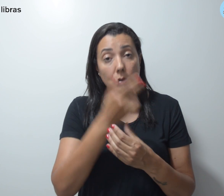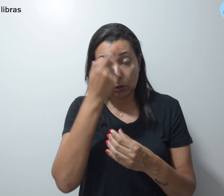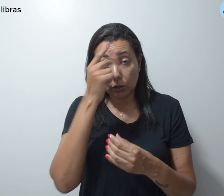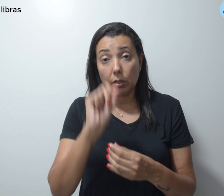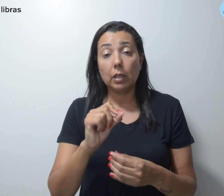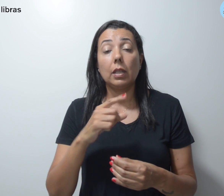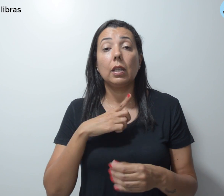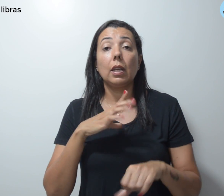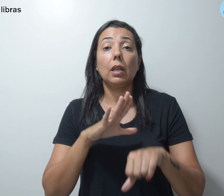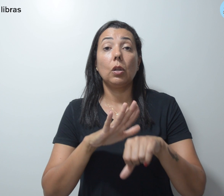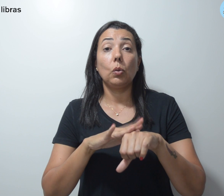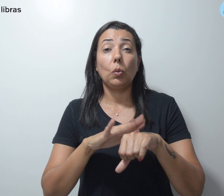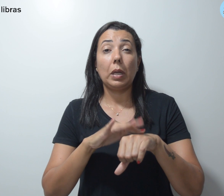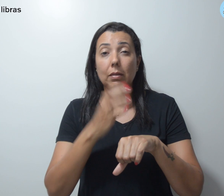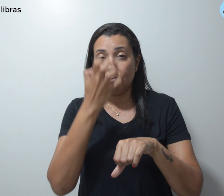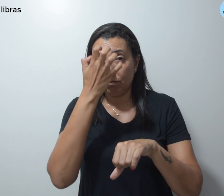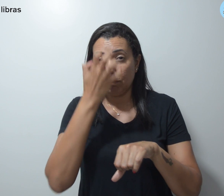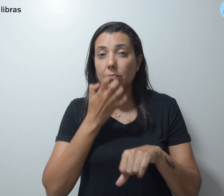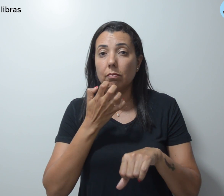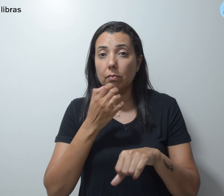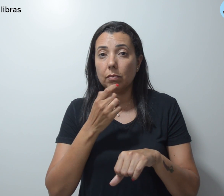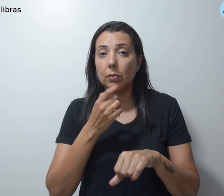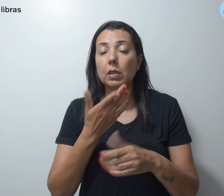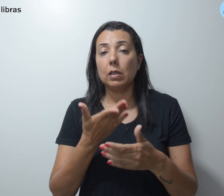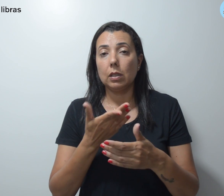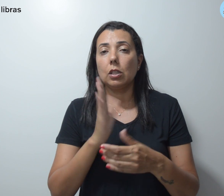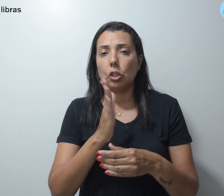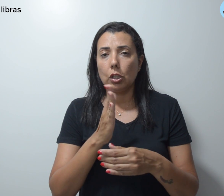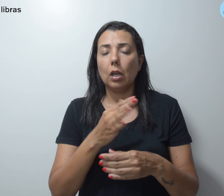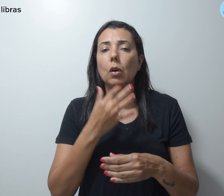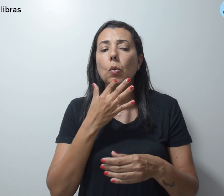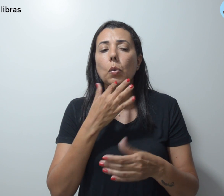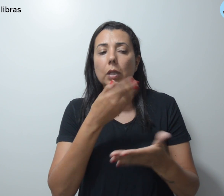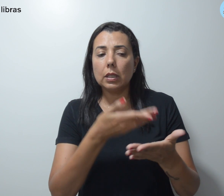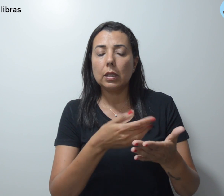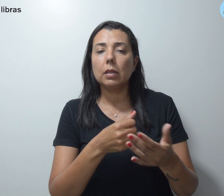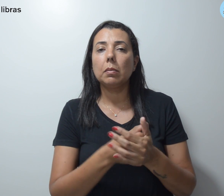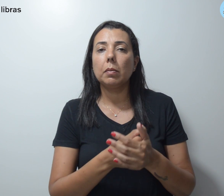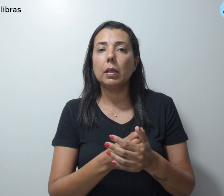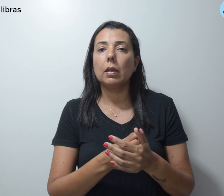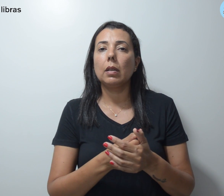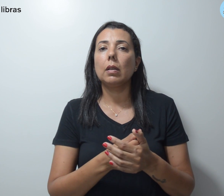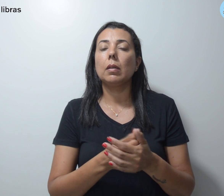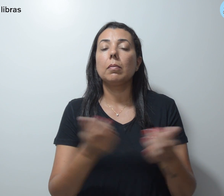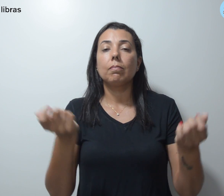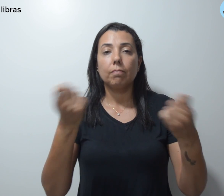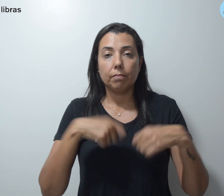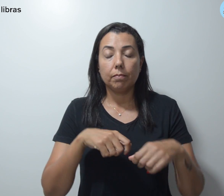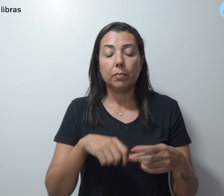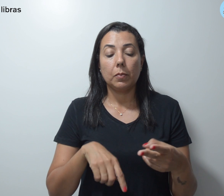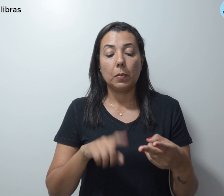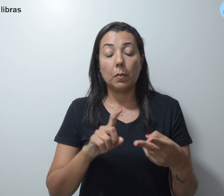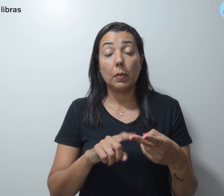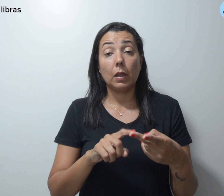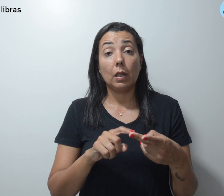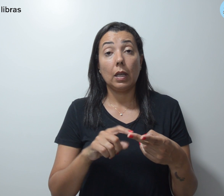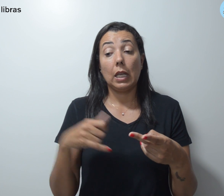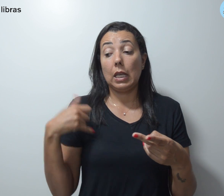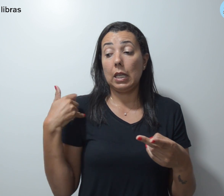doenças graves devidamente reconhecida pelo órgão competente, maiores de 60